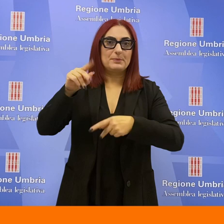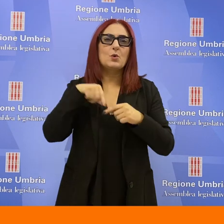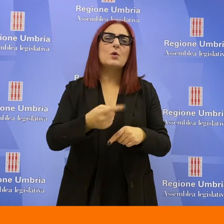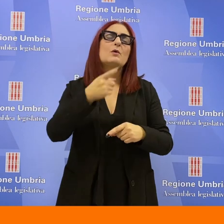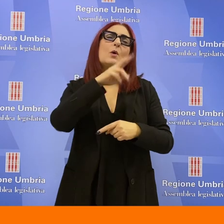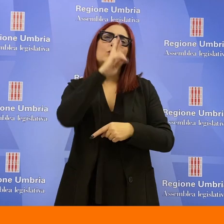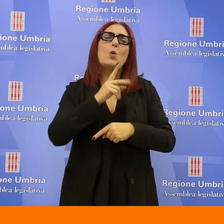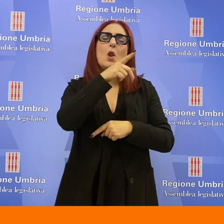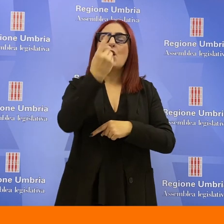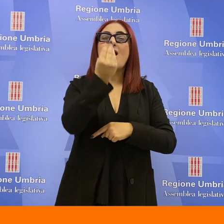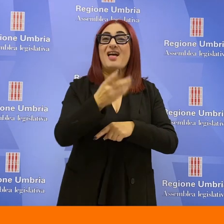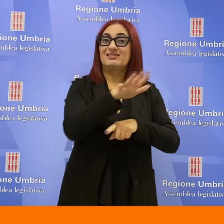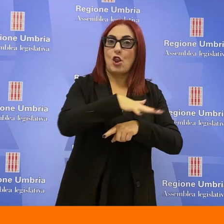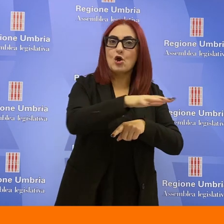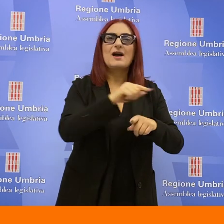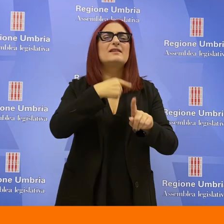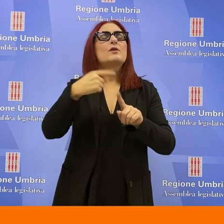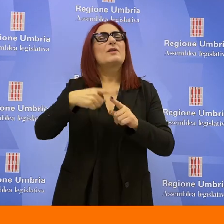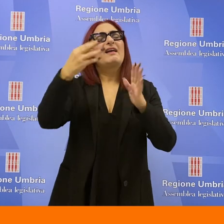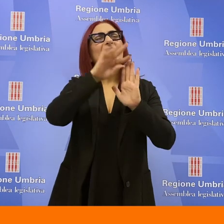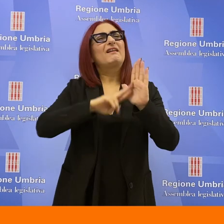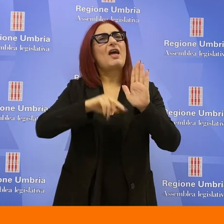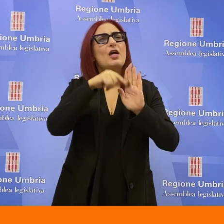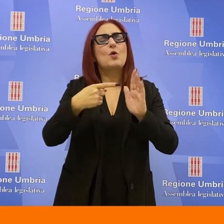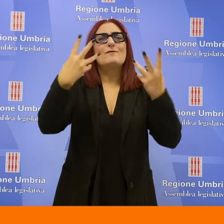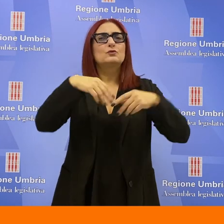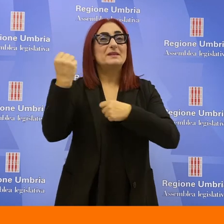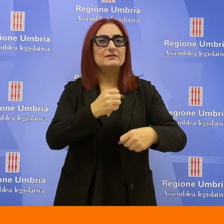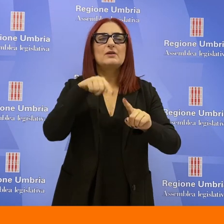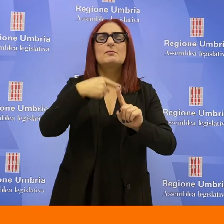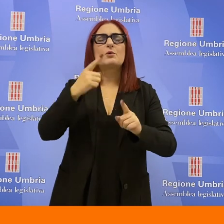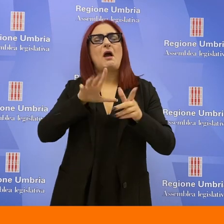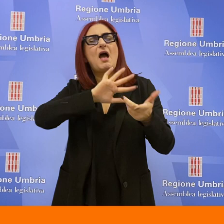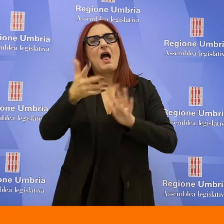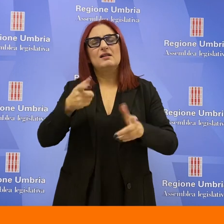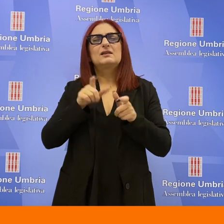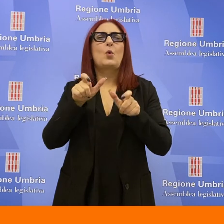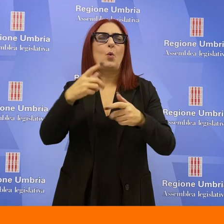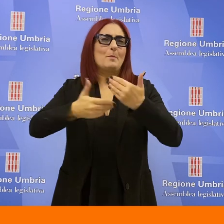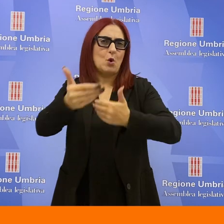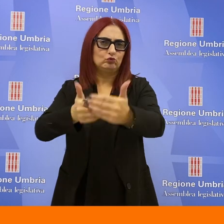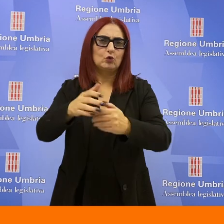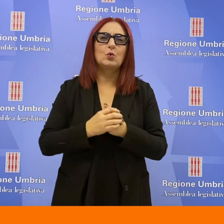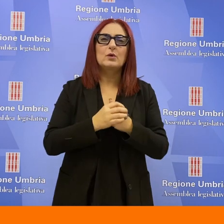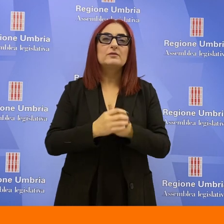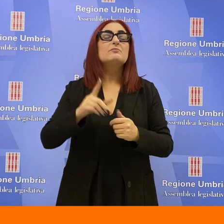enti locali, le regole di funzionamento istituzionali ed altri aspetti di carattere procedurale. Sono stati aggiornati i principi